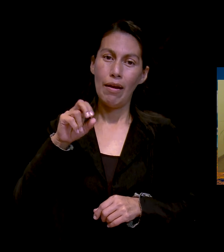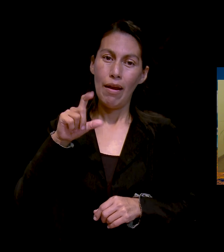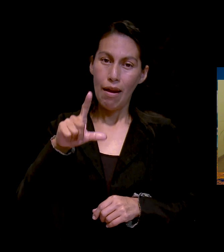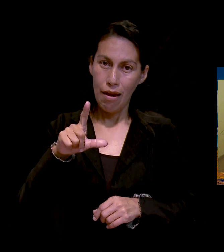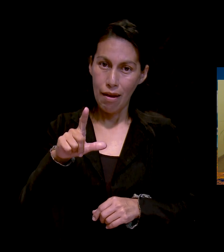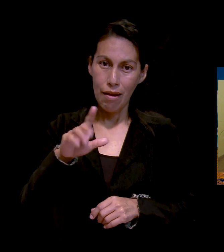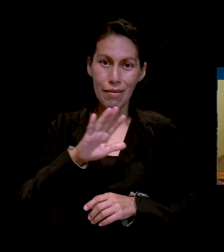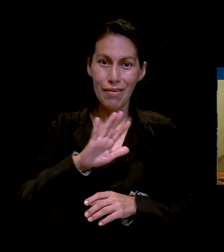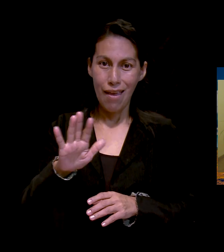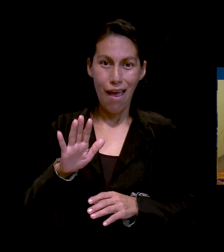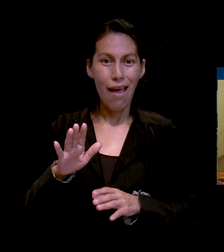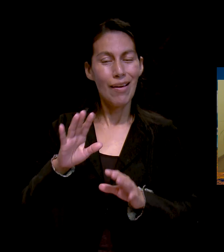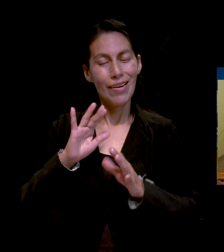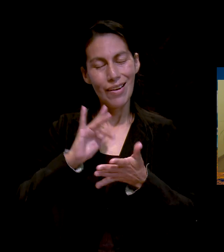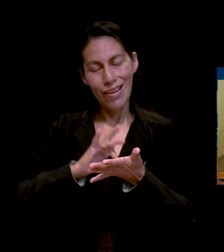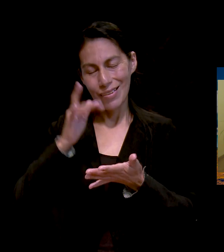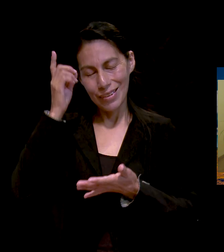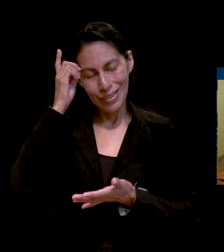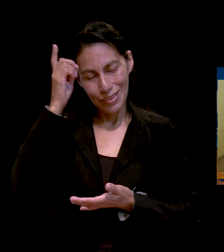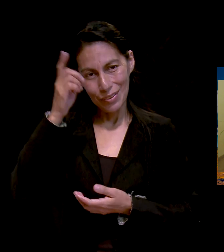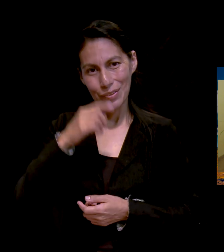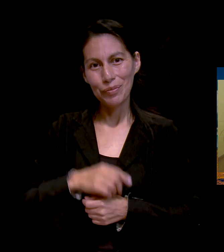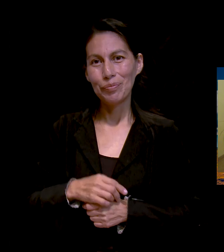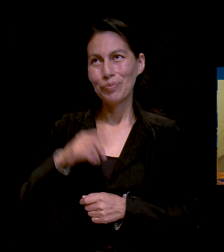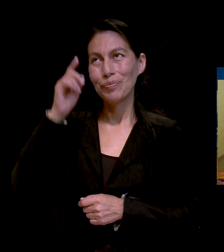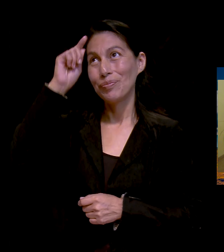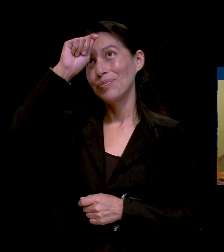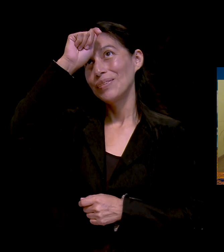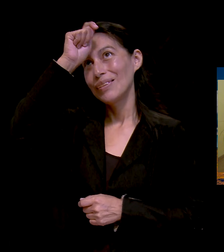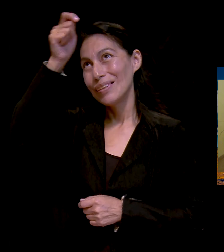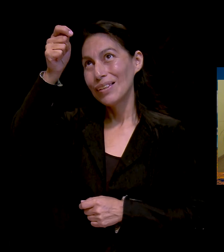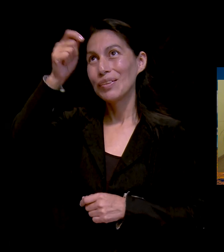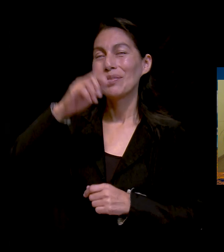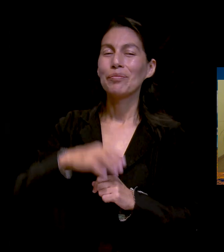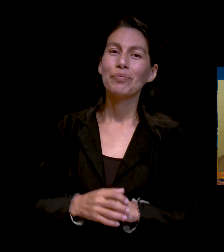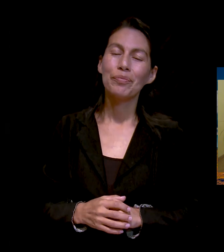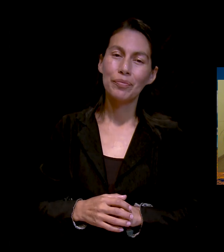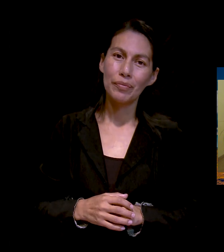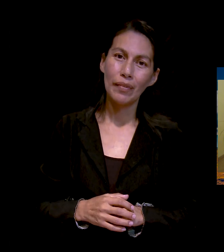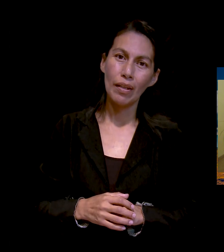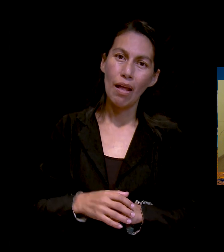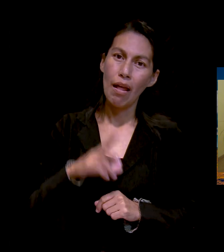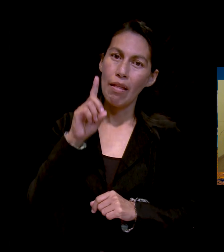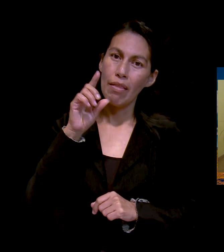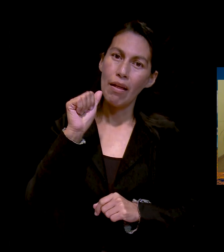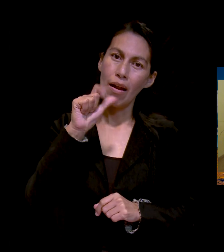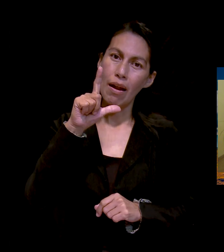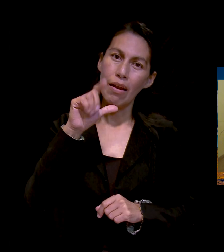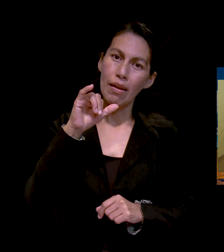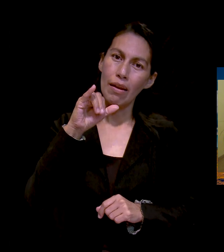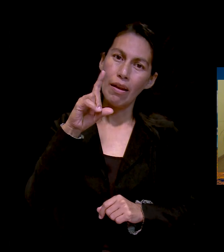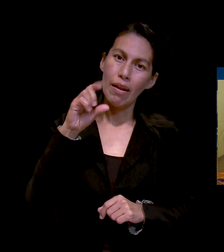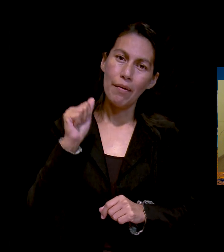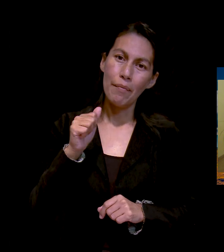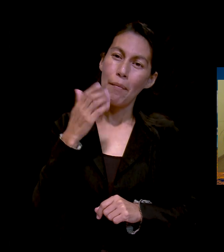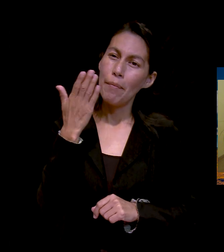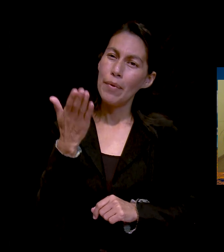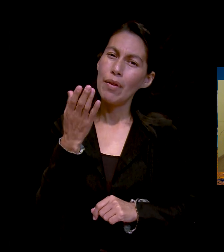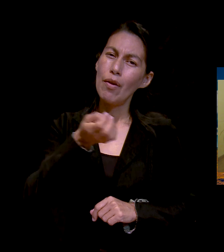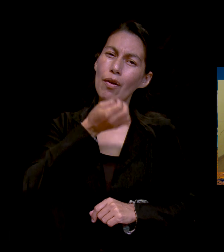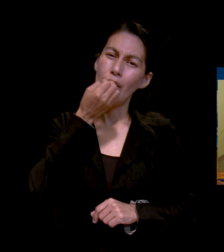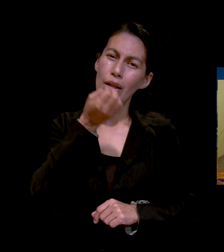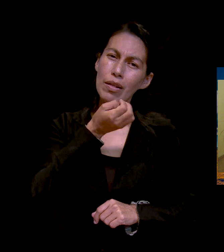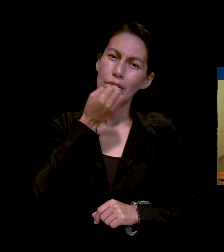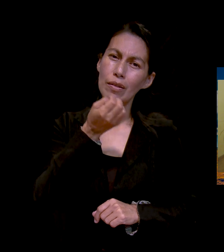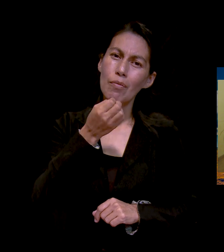Dalila, por favor, pido oración por Facunda Méndez para que Dios obre en su